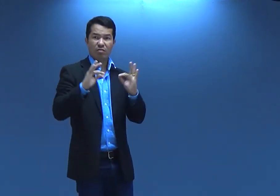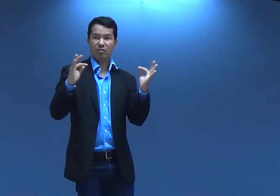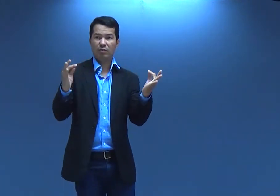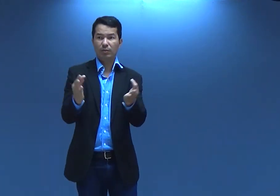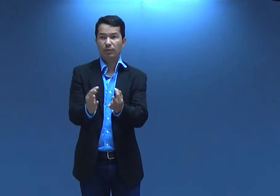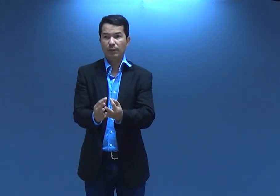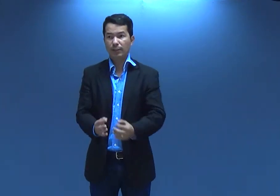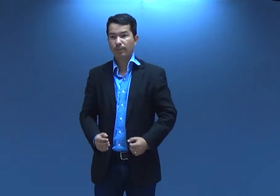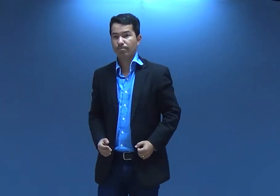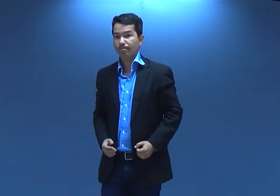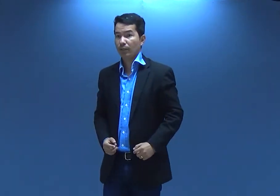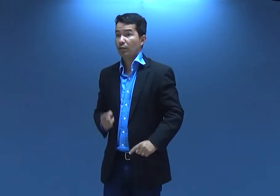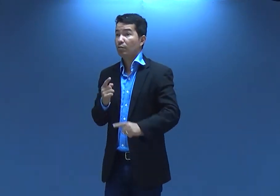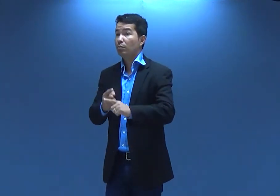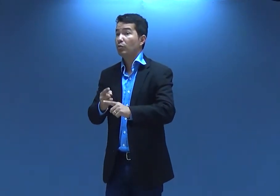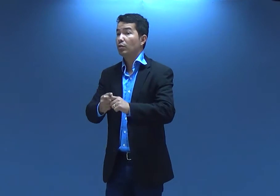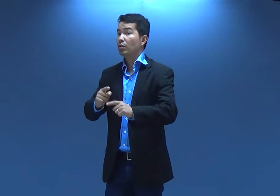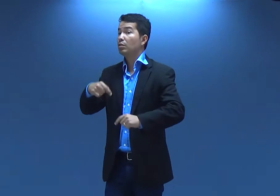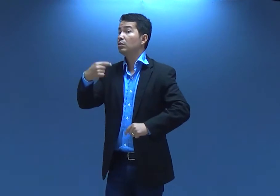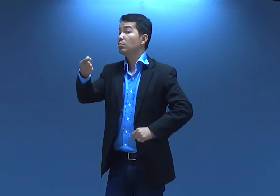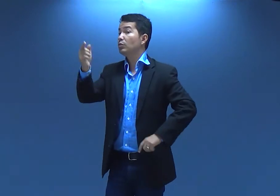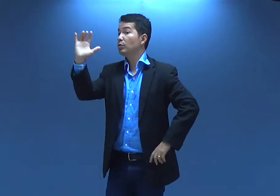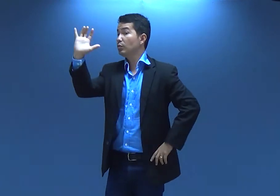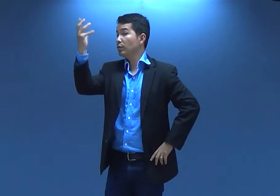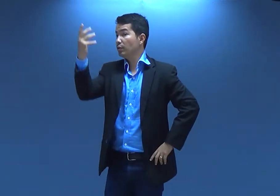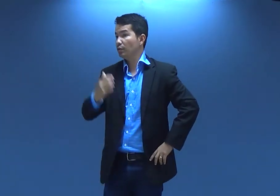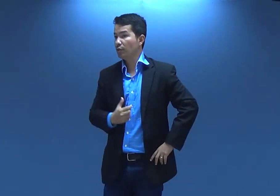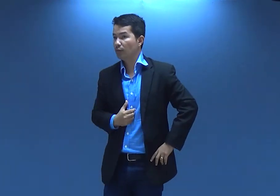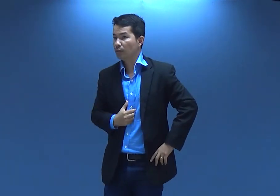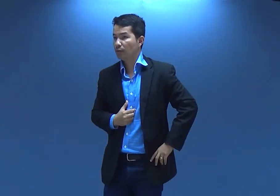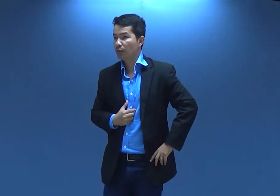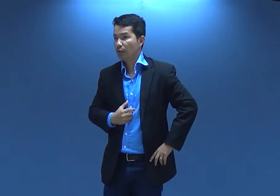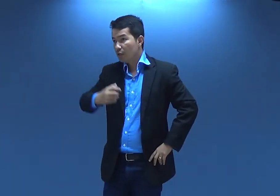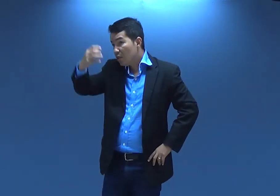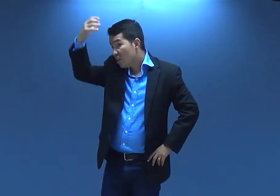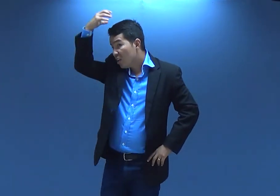cuidando dessa família. Por quê? O que aconteceu depois?